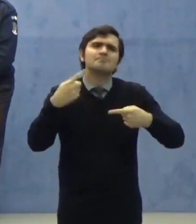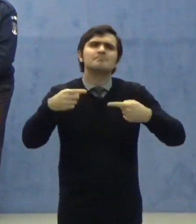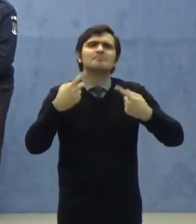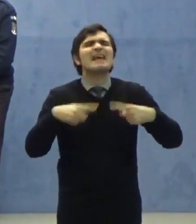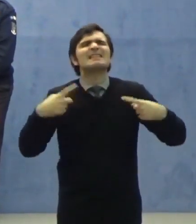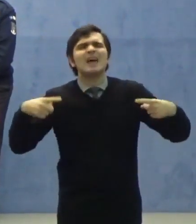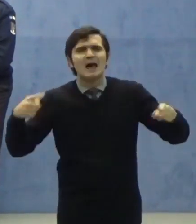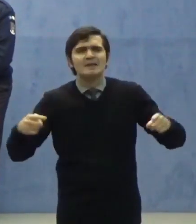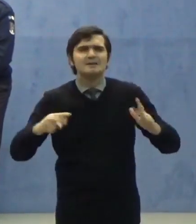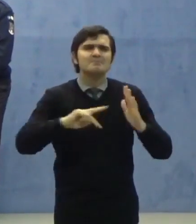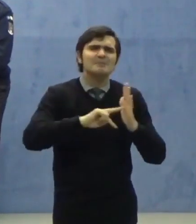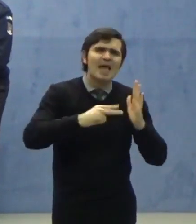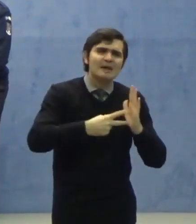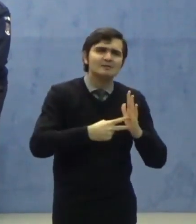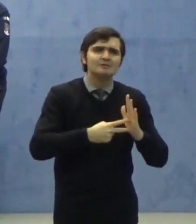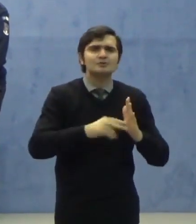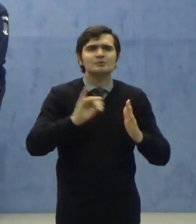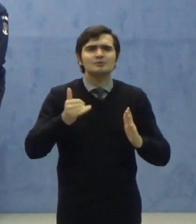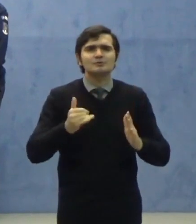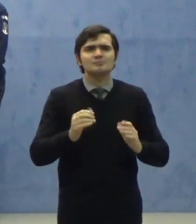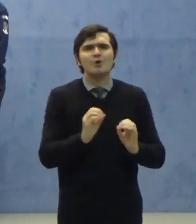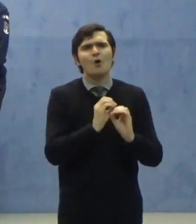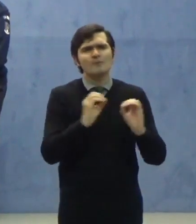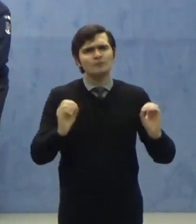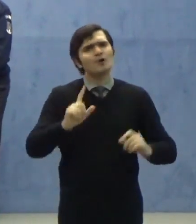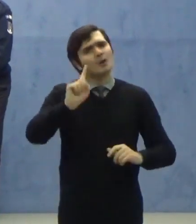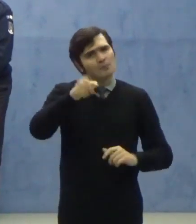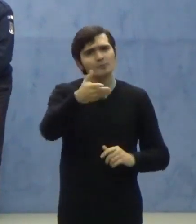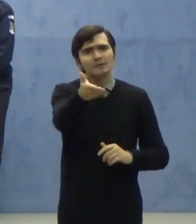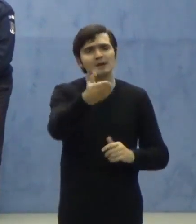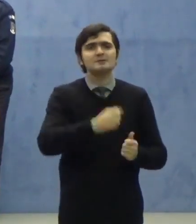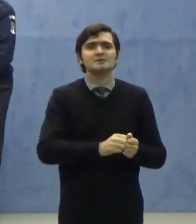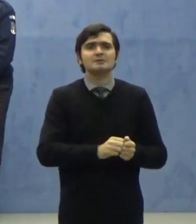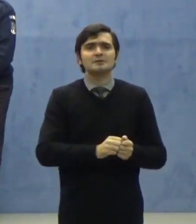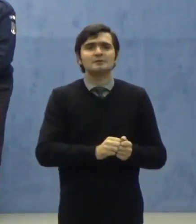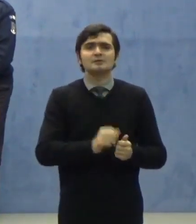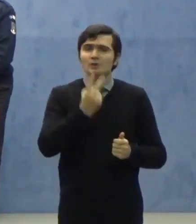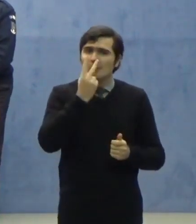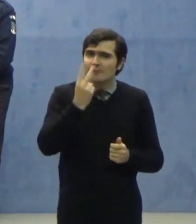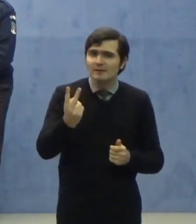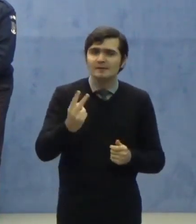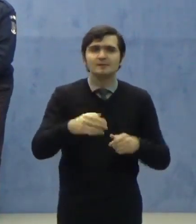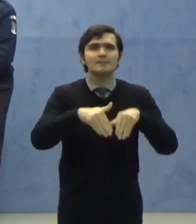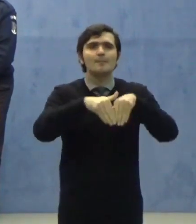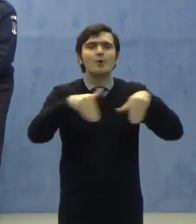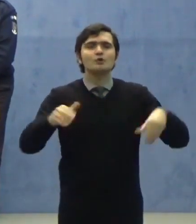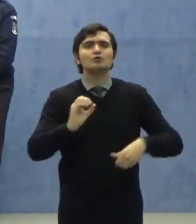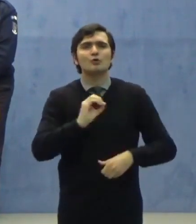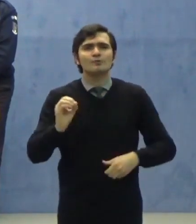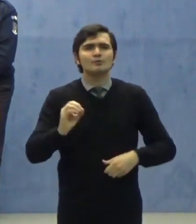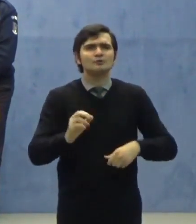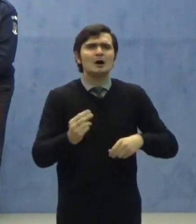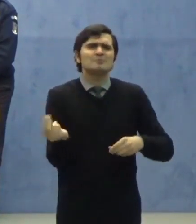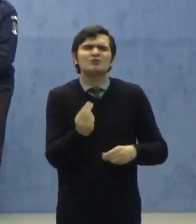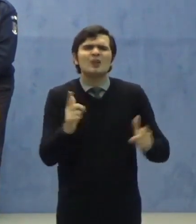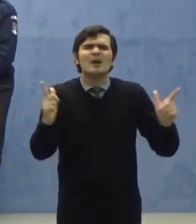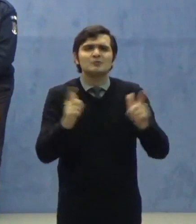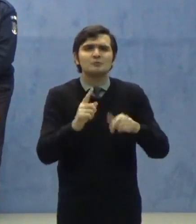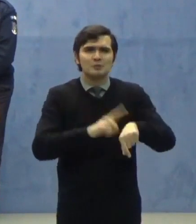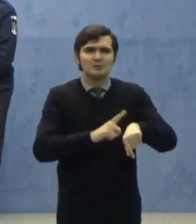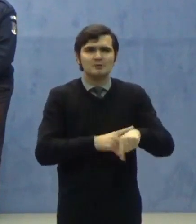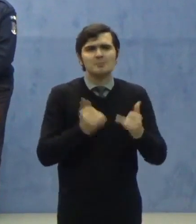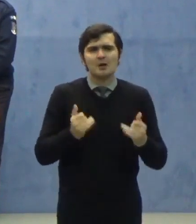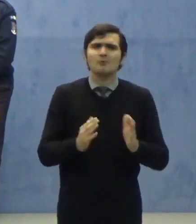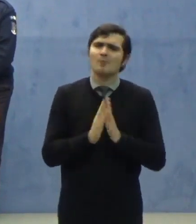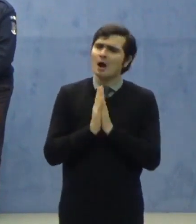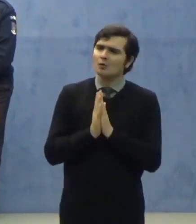oficial o veți putea avea în monitorul oficial în cel mai scurt timp. Îi rog acum